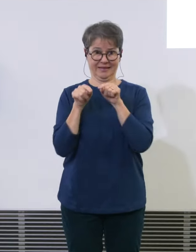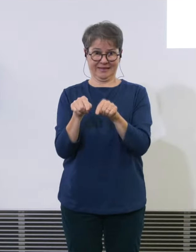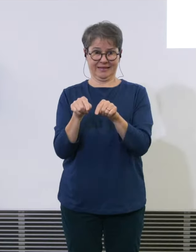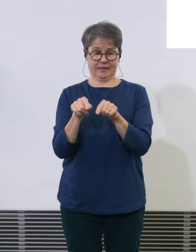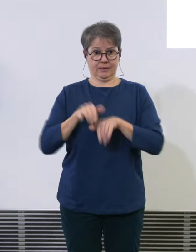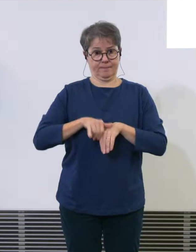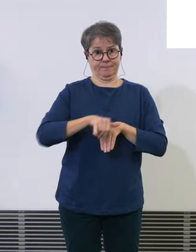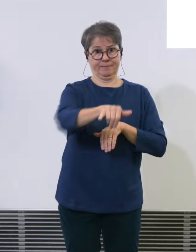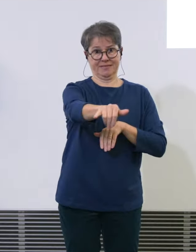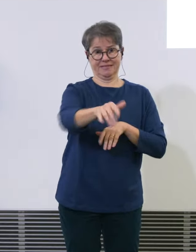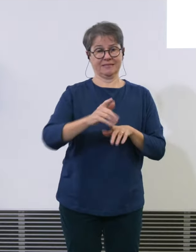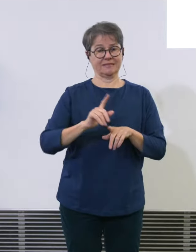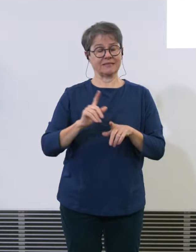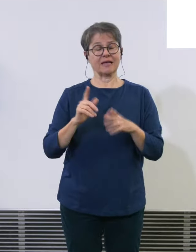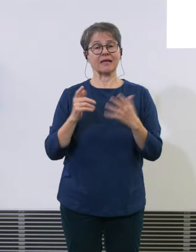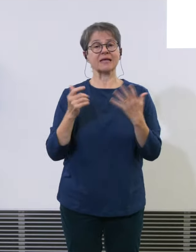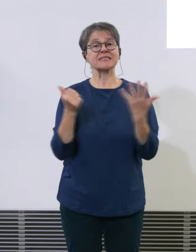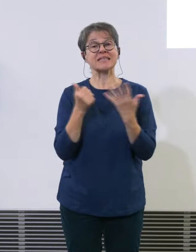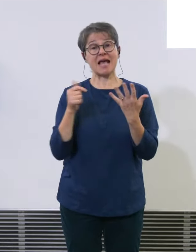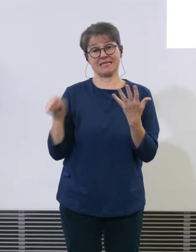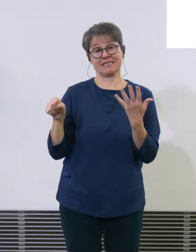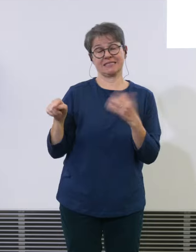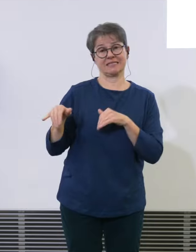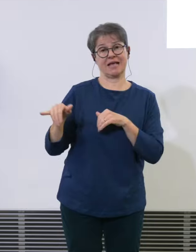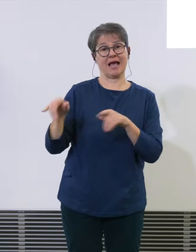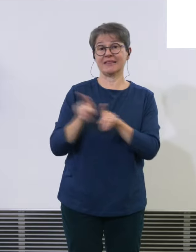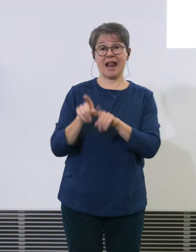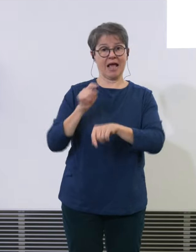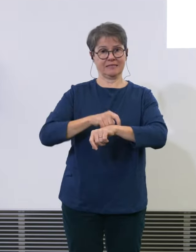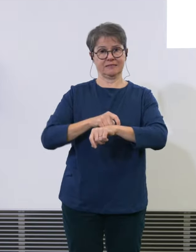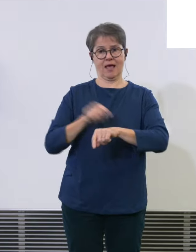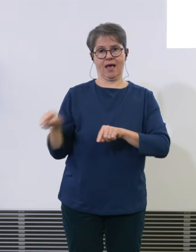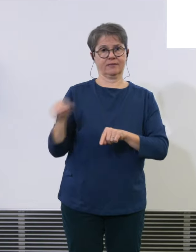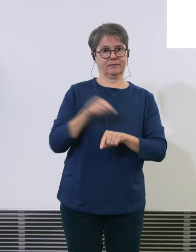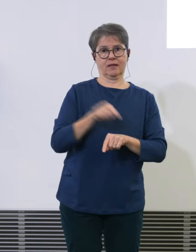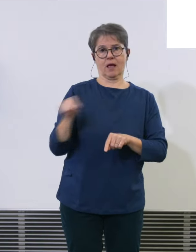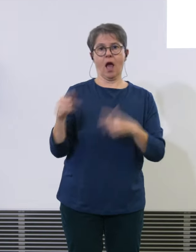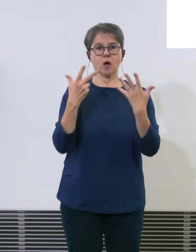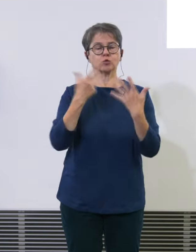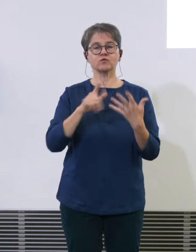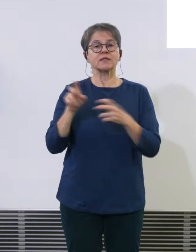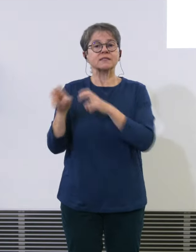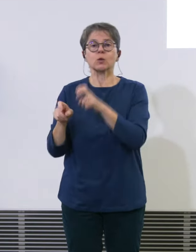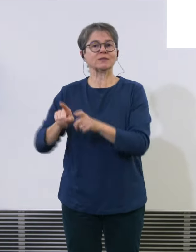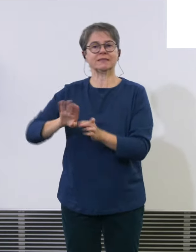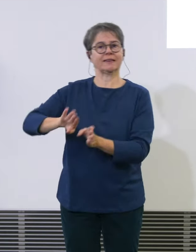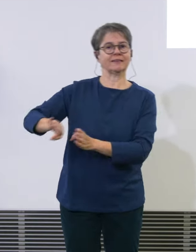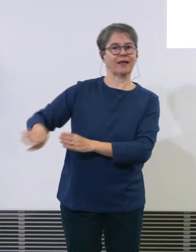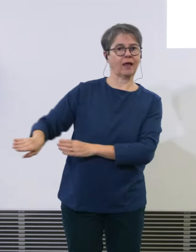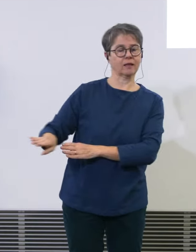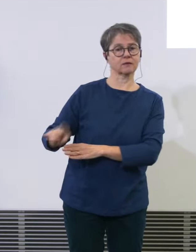die Piste 16 gleichzeitig wie die 28 im Messe brauchen. und in den Lufträumen